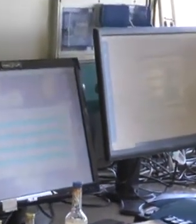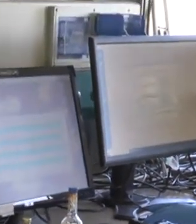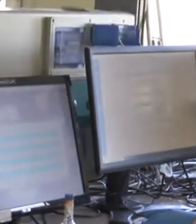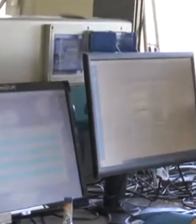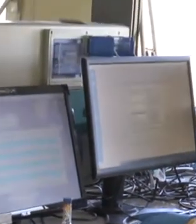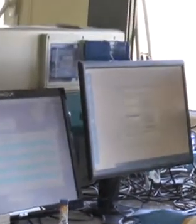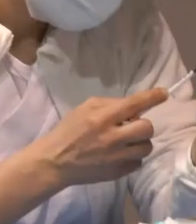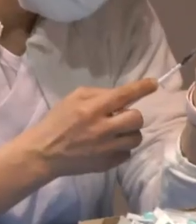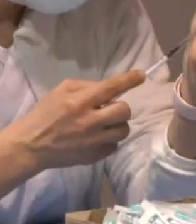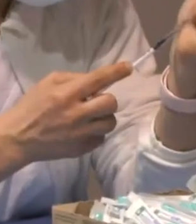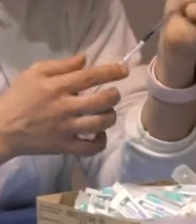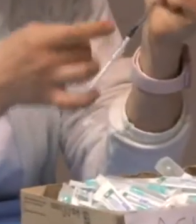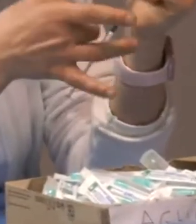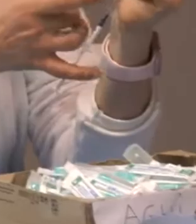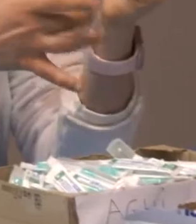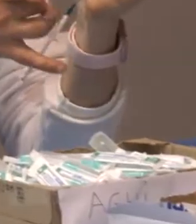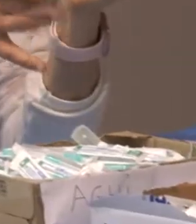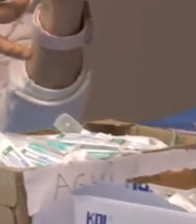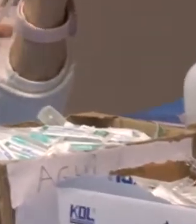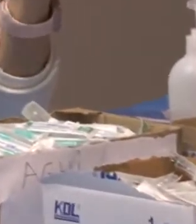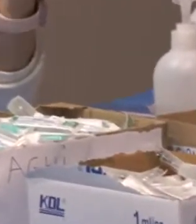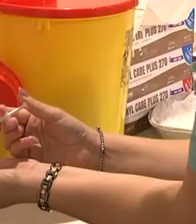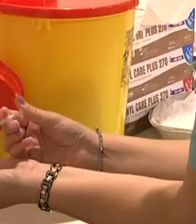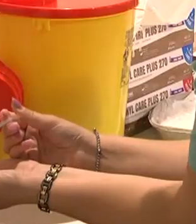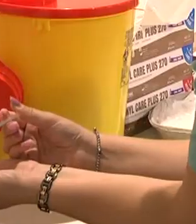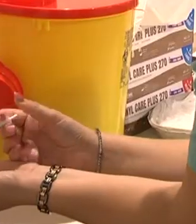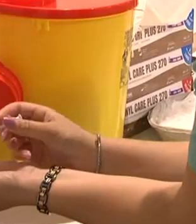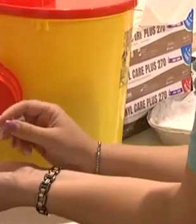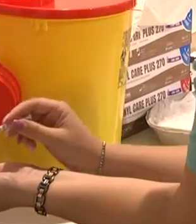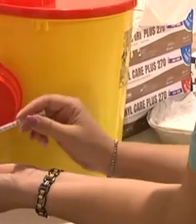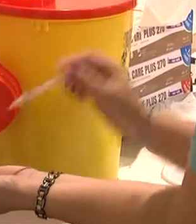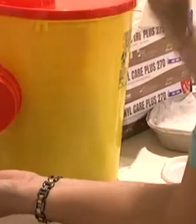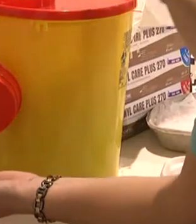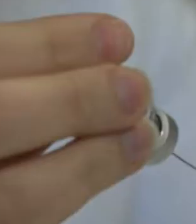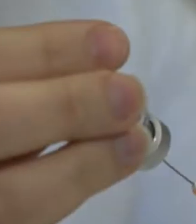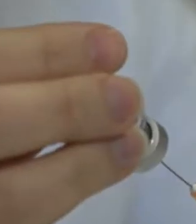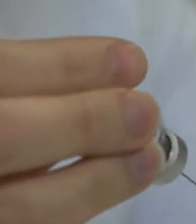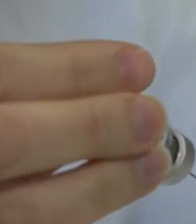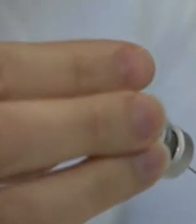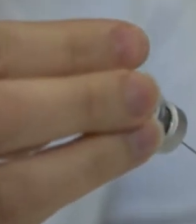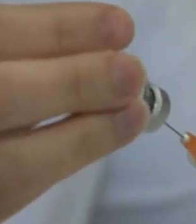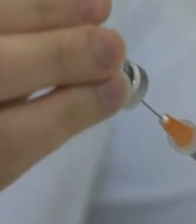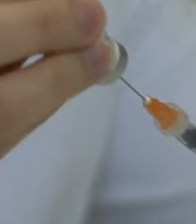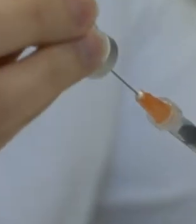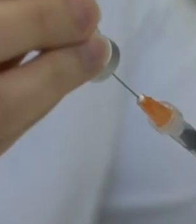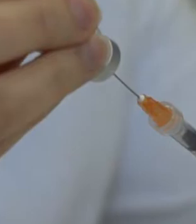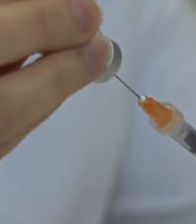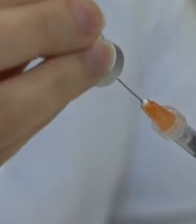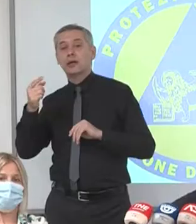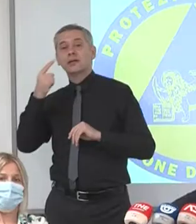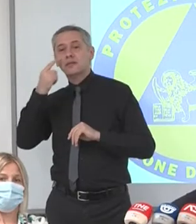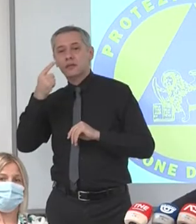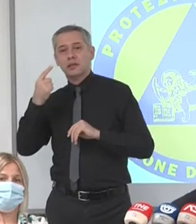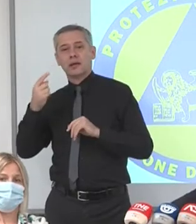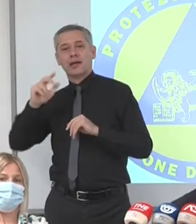anticorpi hanno e se potrebbe essere utile una terza dose di vaccino. A leggere le carte della sanità israeliana che ha già iniziato sembra proprio di